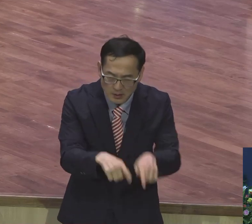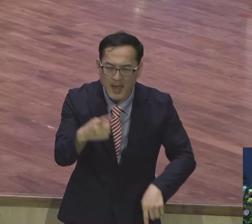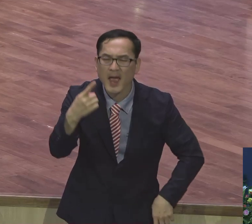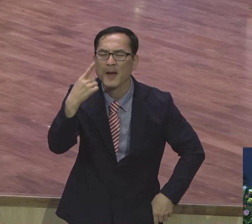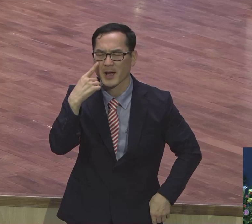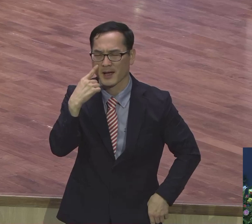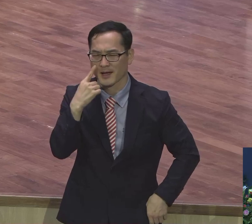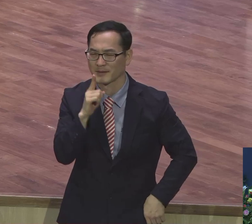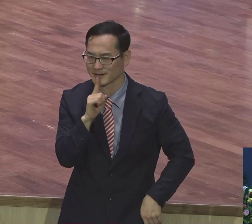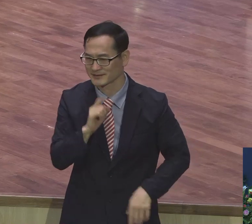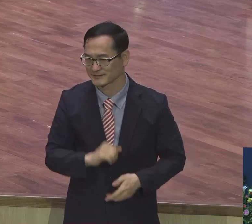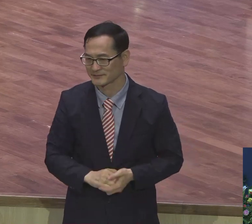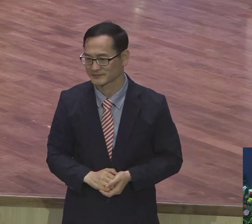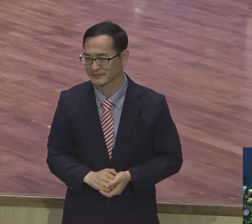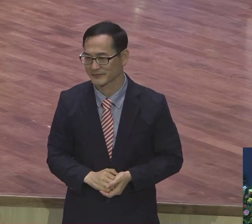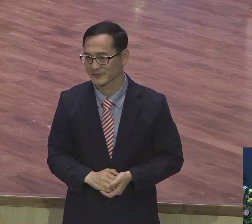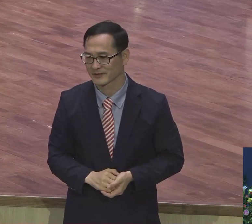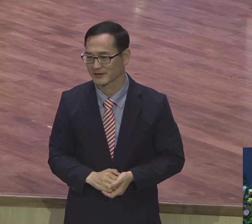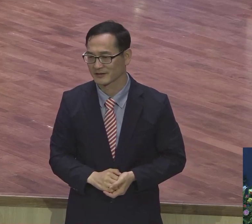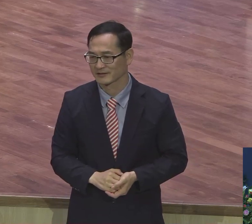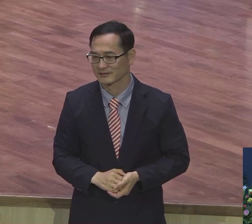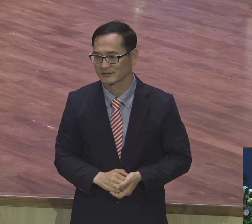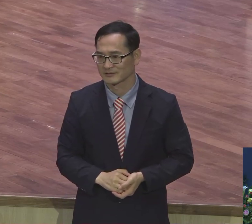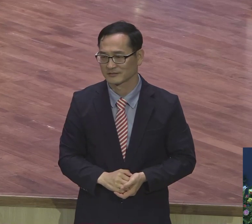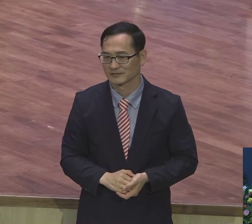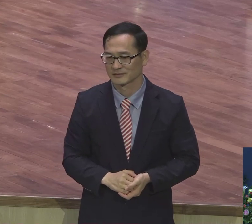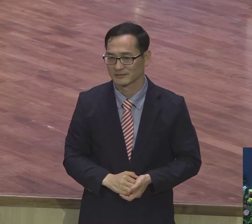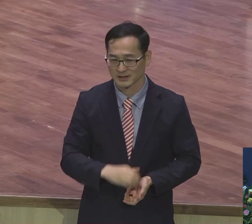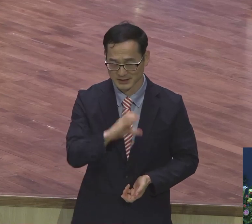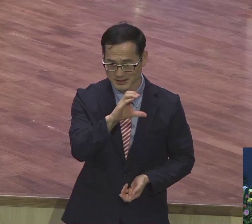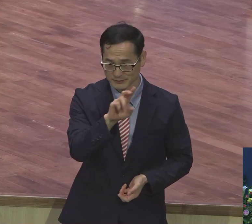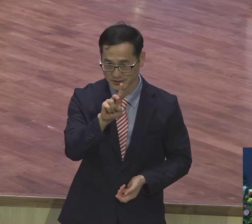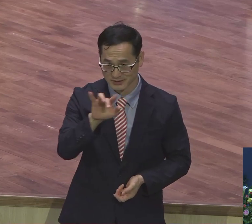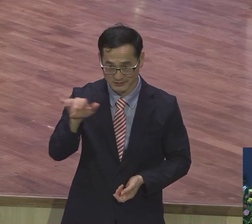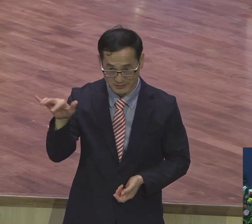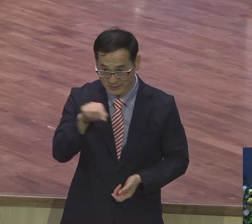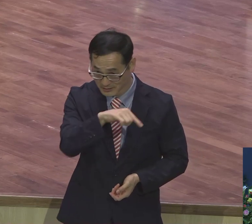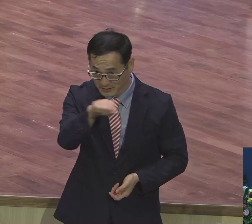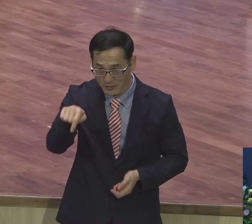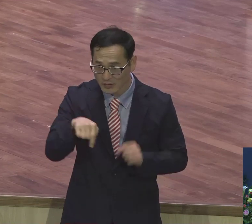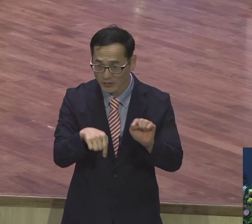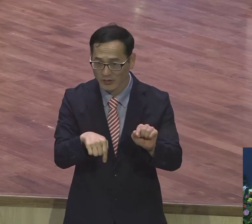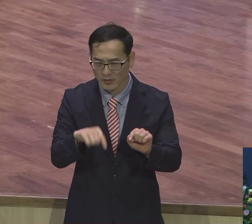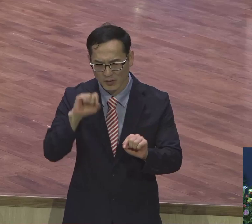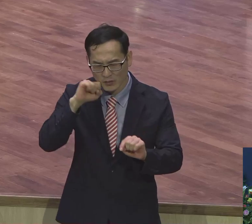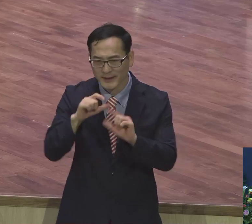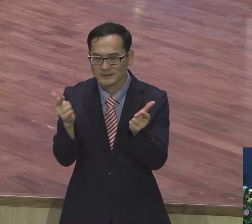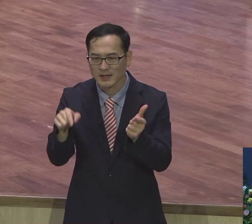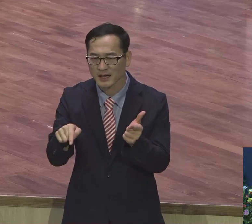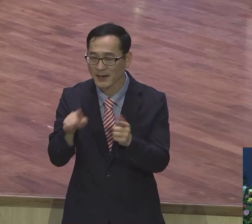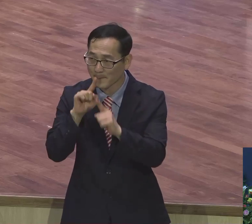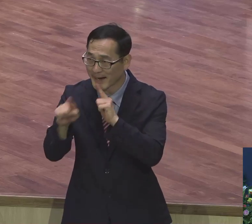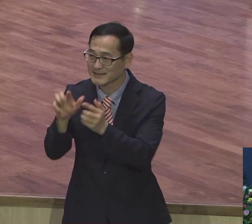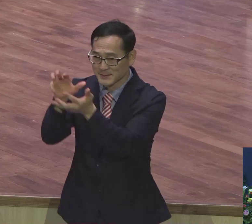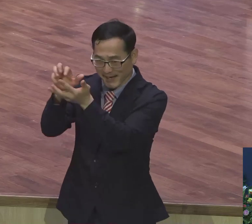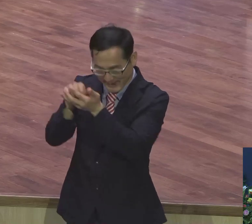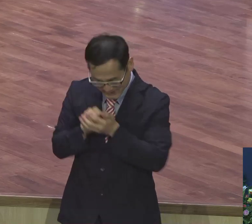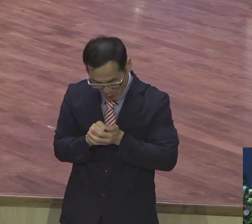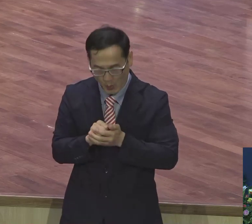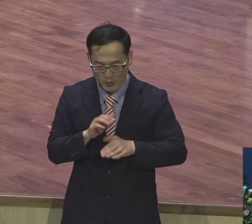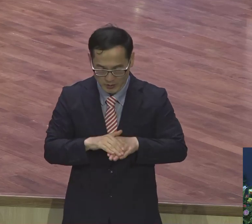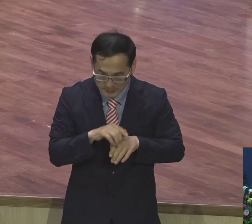프랙티스. 아멘. 그래서 아무런 어려운 말이 아니에요. 이 말씀을 내 삶 속에 실제로